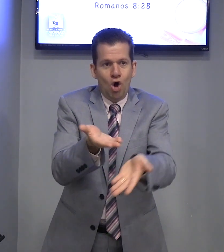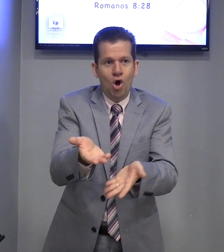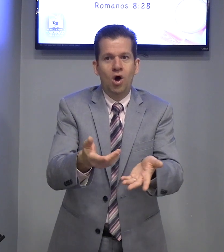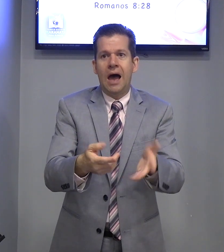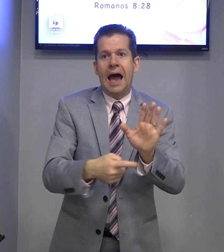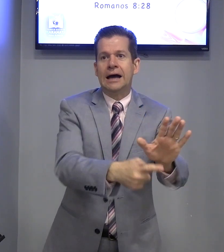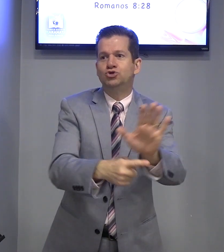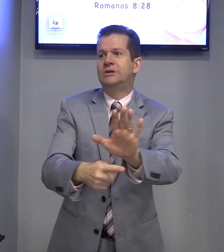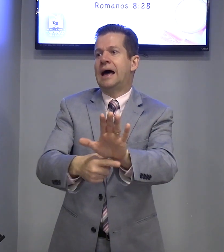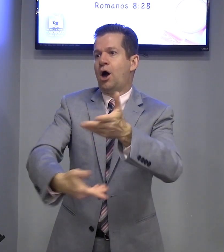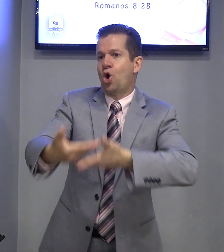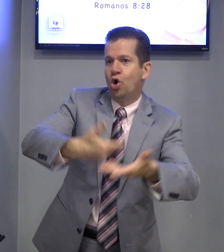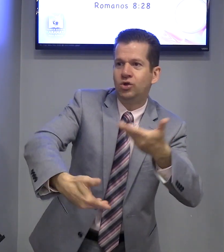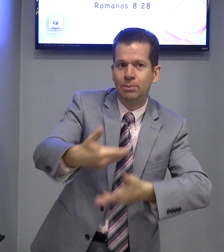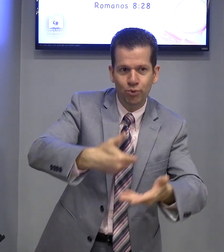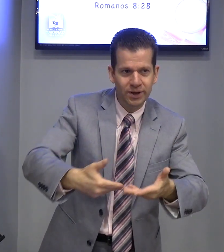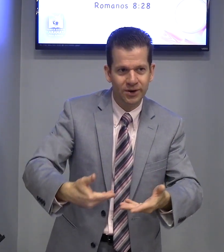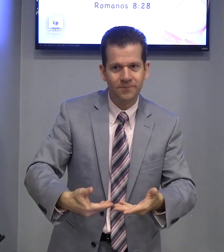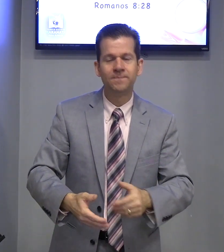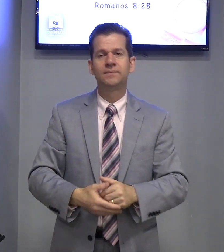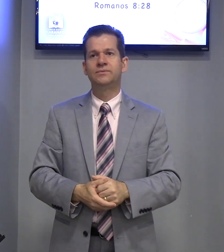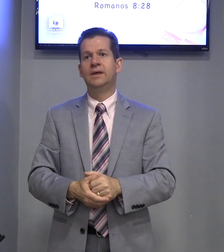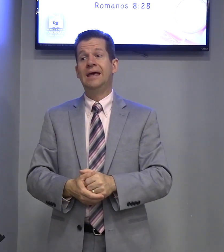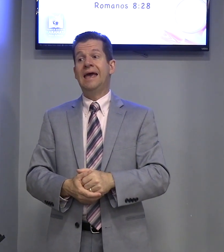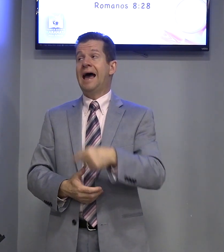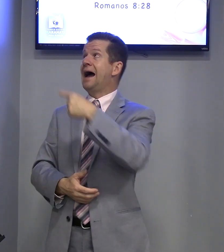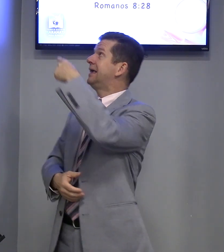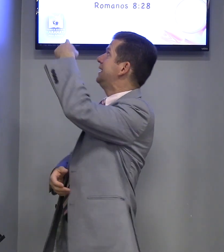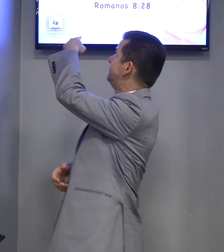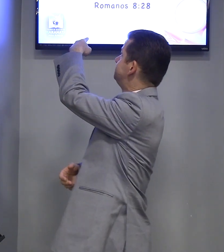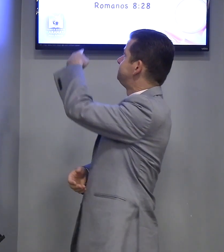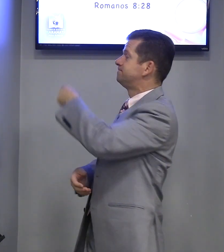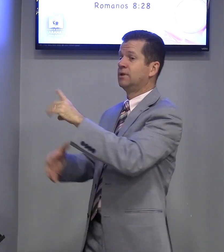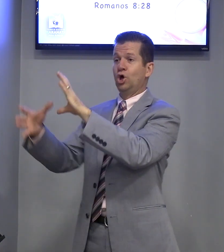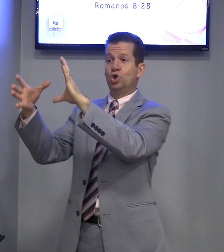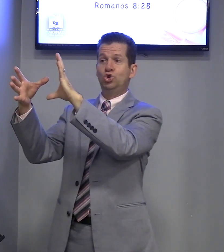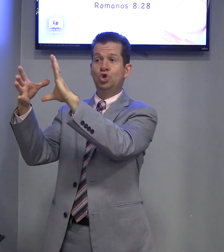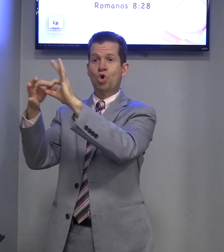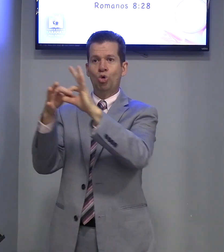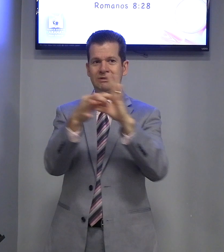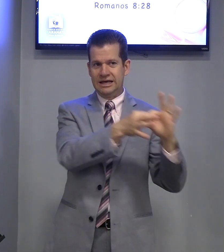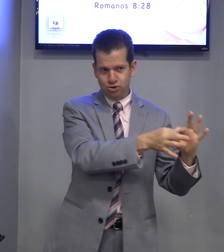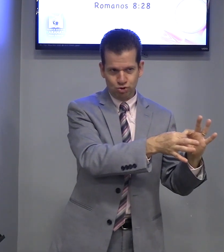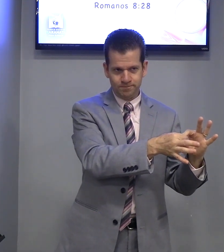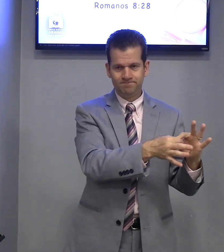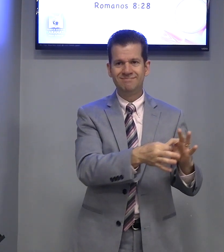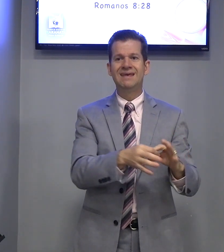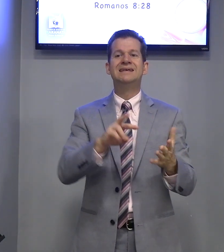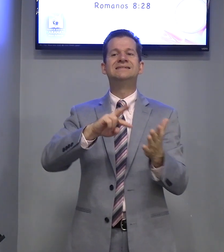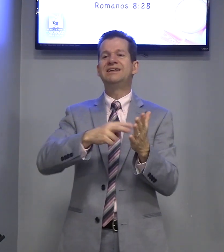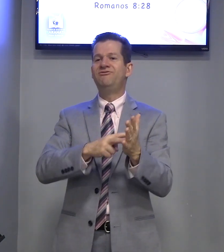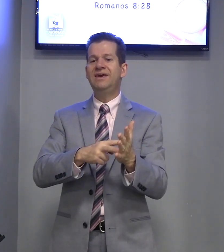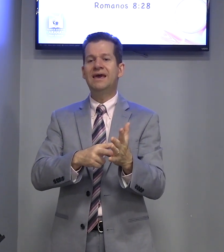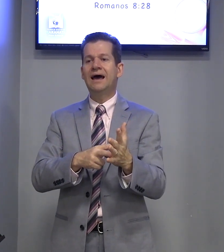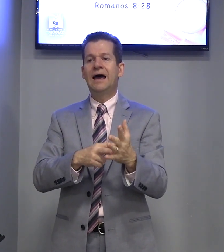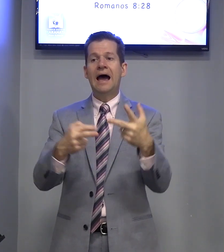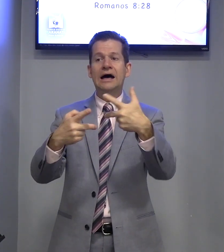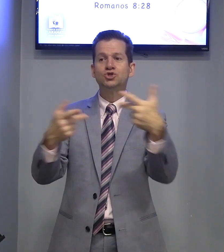ajudar, contribuir. Aqui, no contexto, significa as